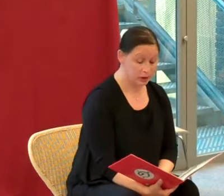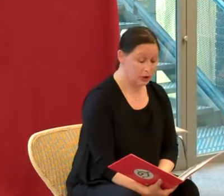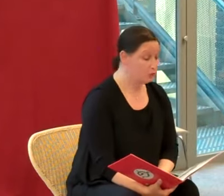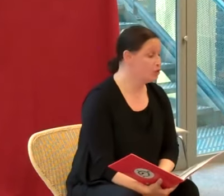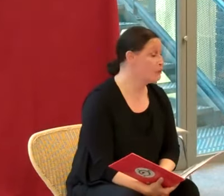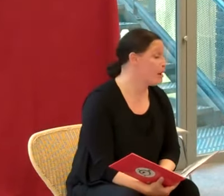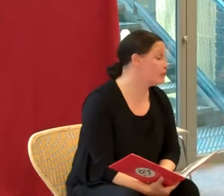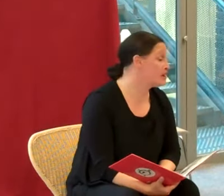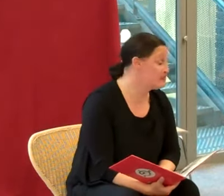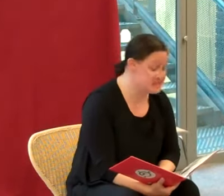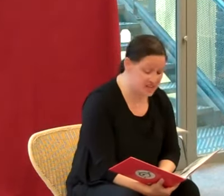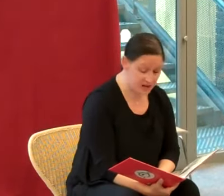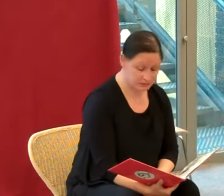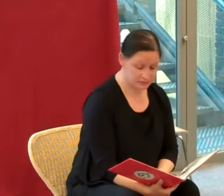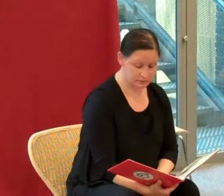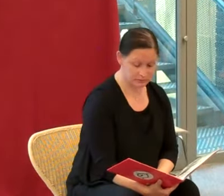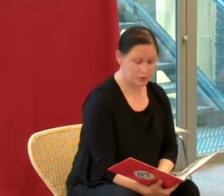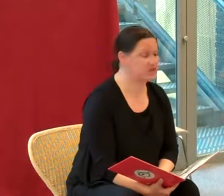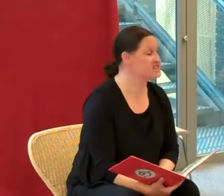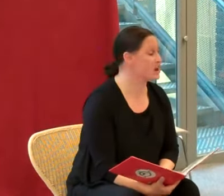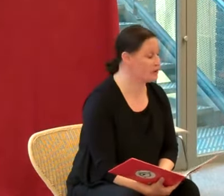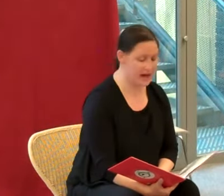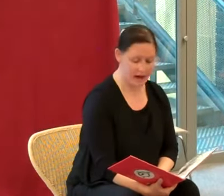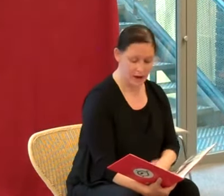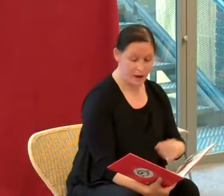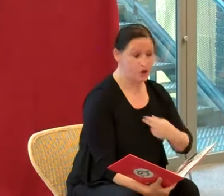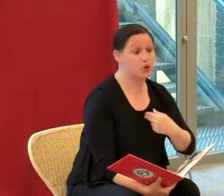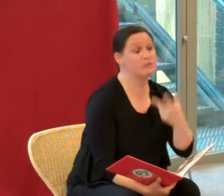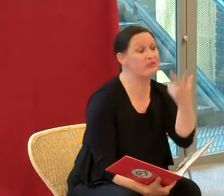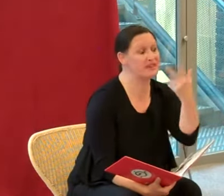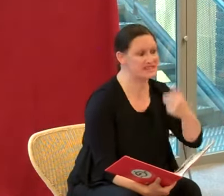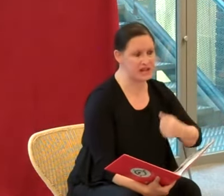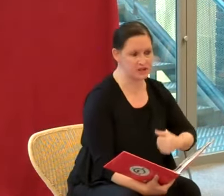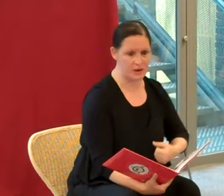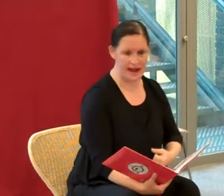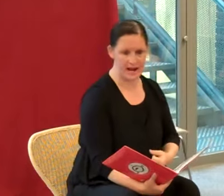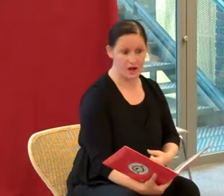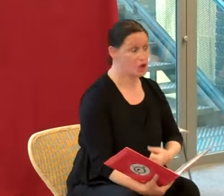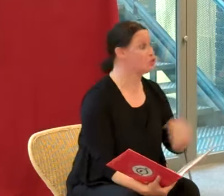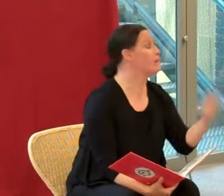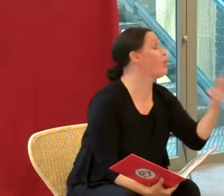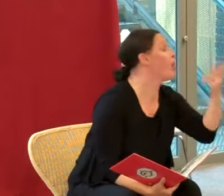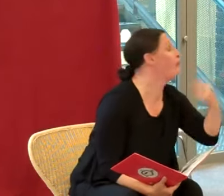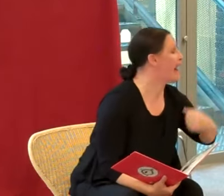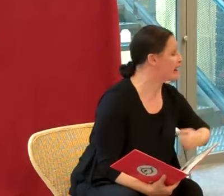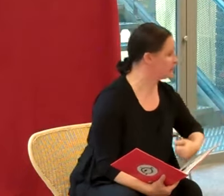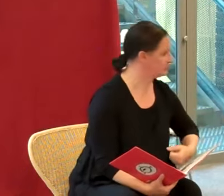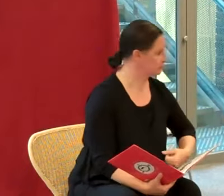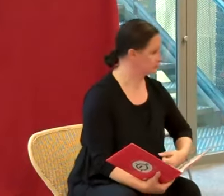« Tu n pas mon invité ! » protesta renard. « Tu es mon festin de Noël ! Tu es mon repas !